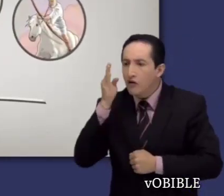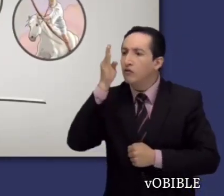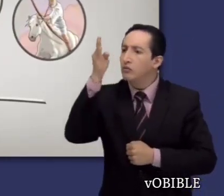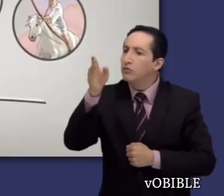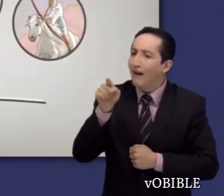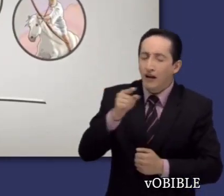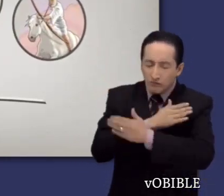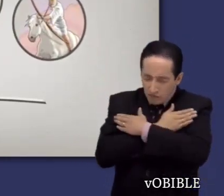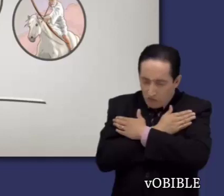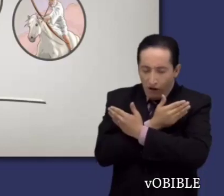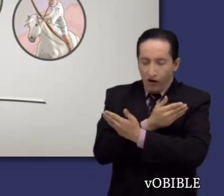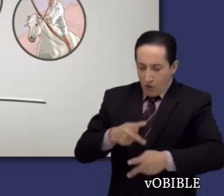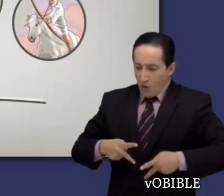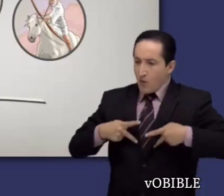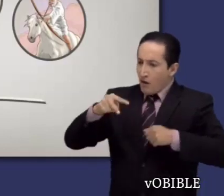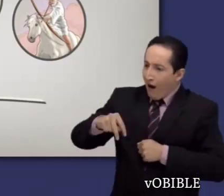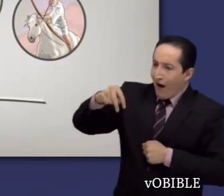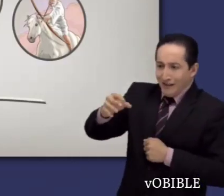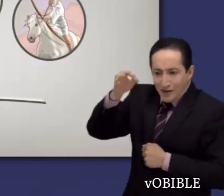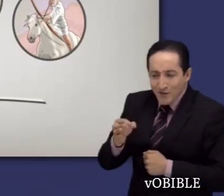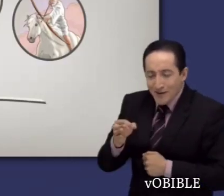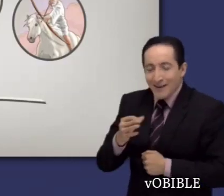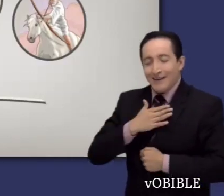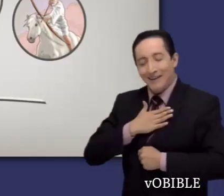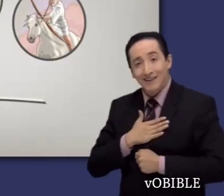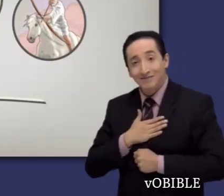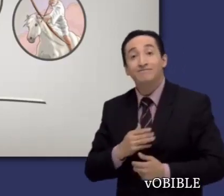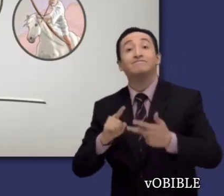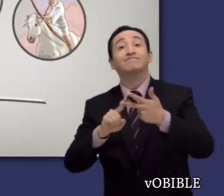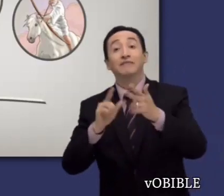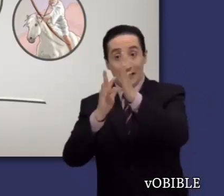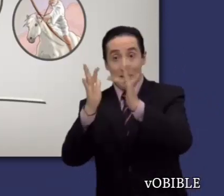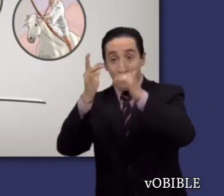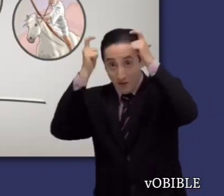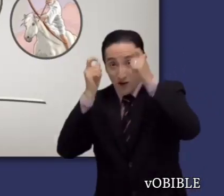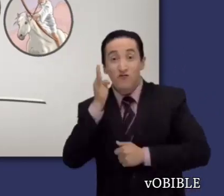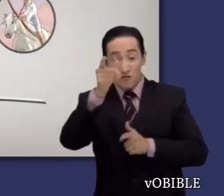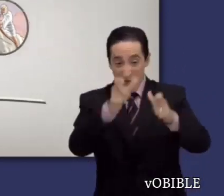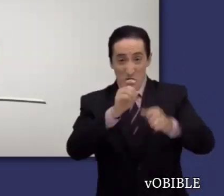Jesucristo, el Rey del Reino de Dios, destruirá a todos los enemigos de Dios.